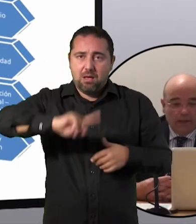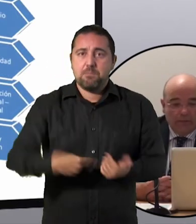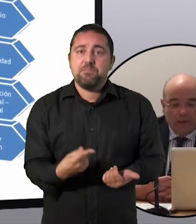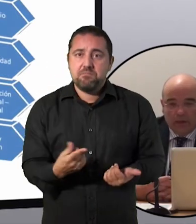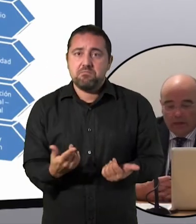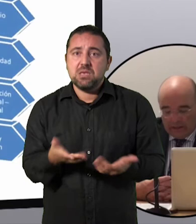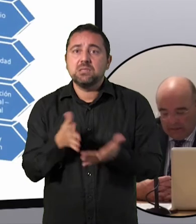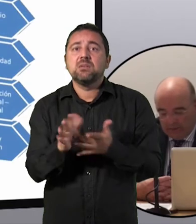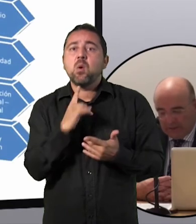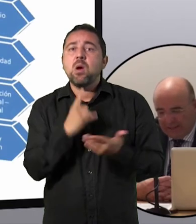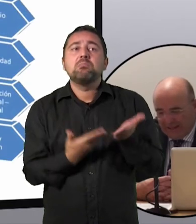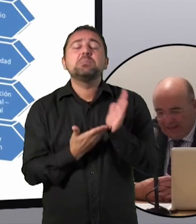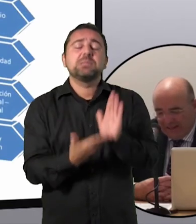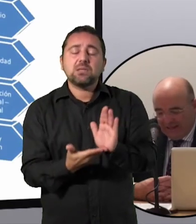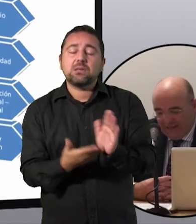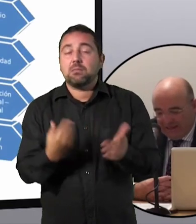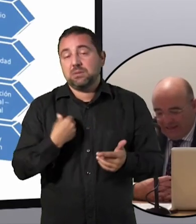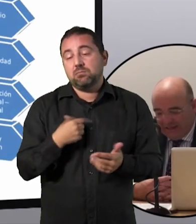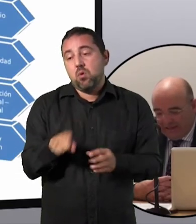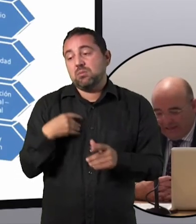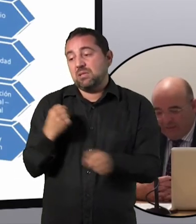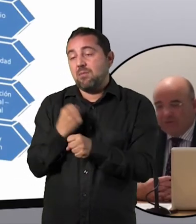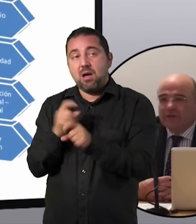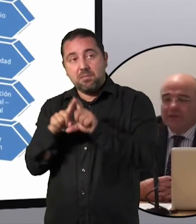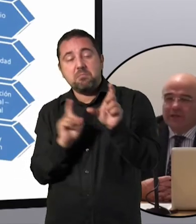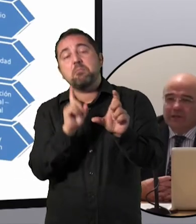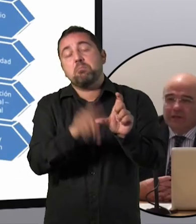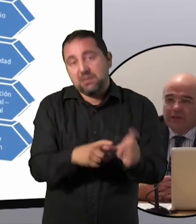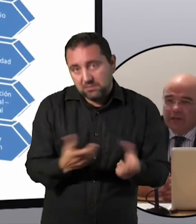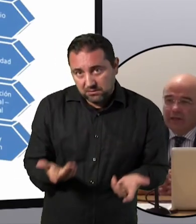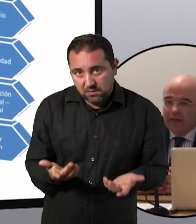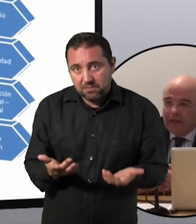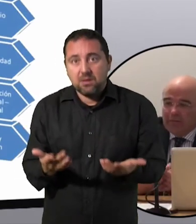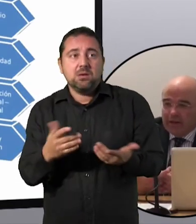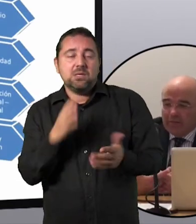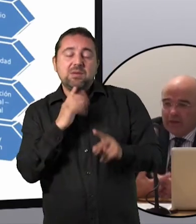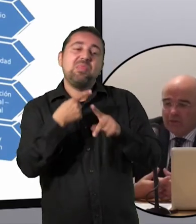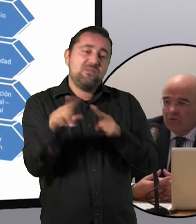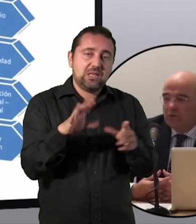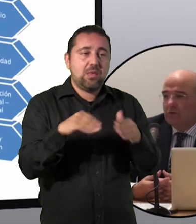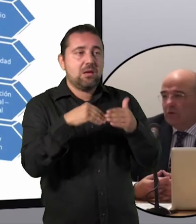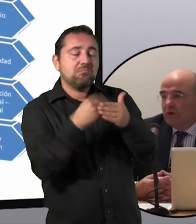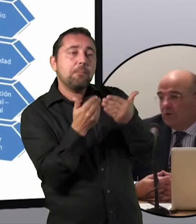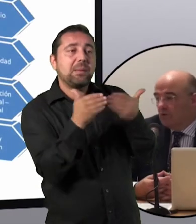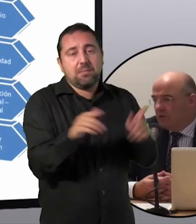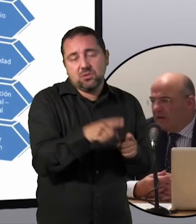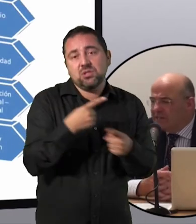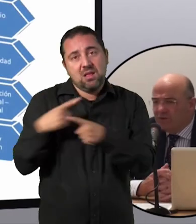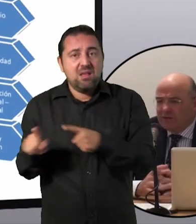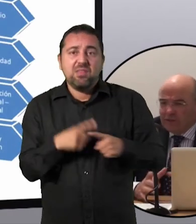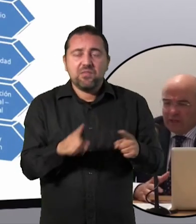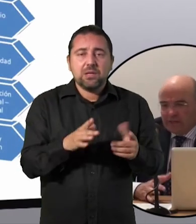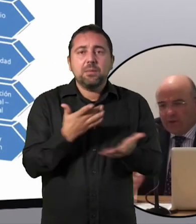gran ventaja también que presenta, vamos a decir, el emprendimiento. Bueno,